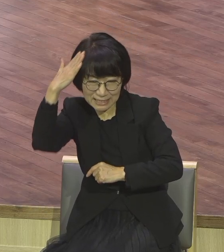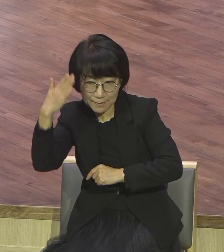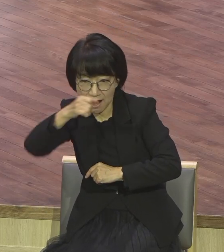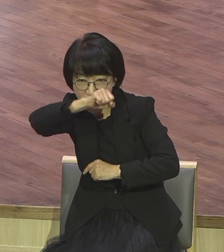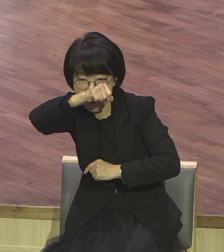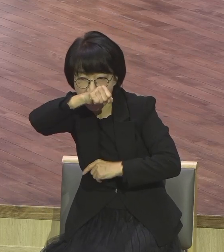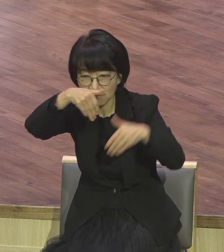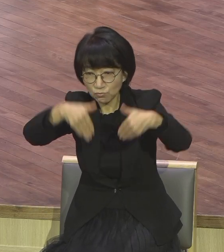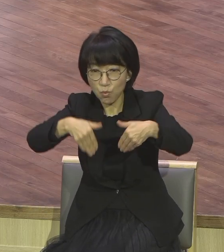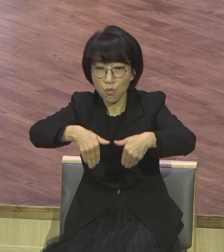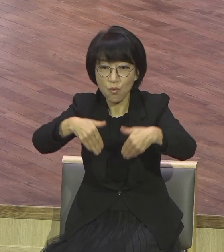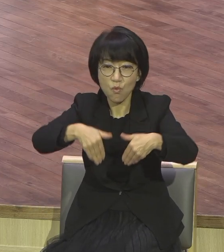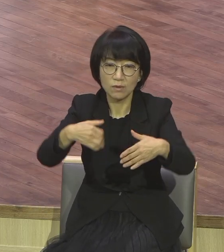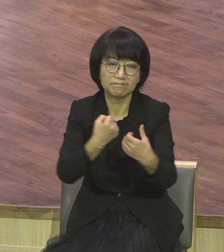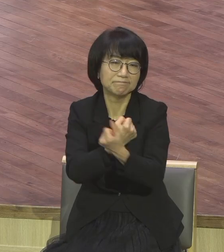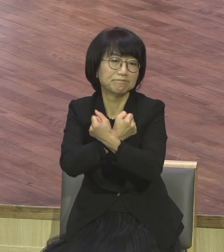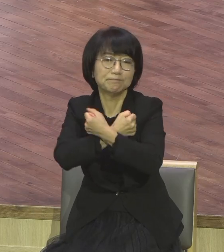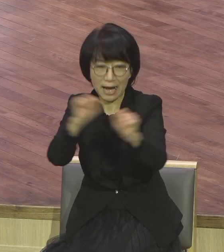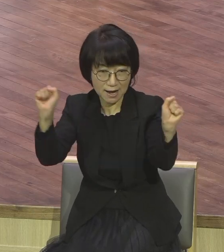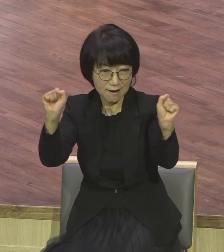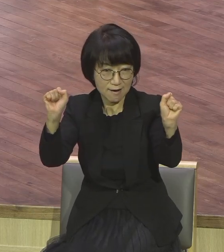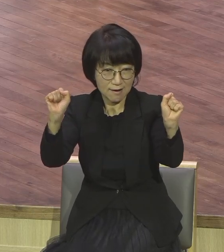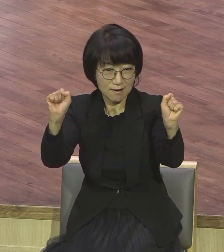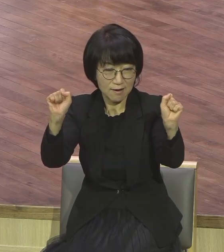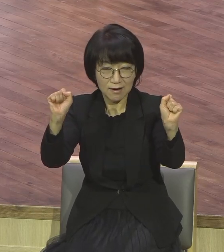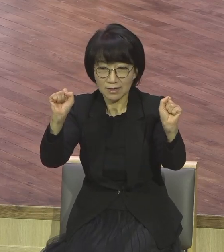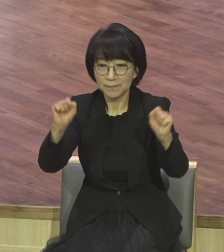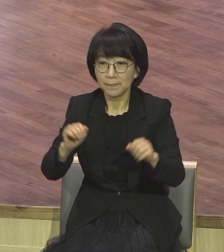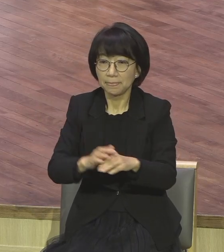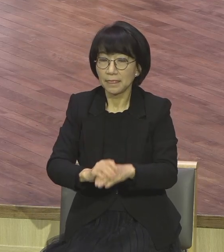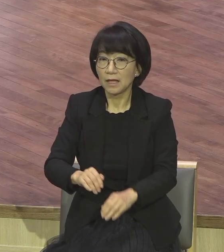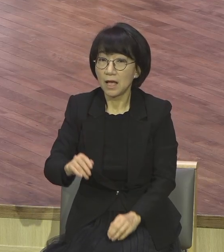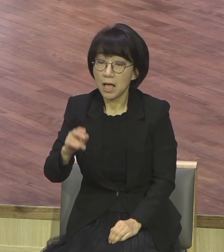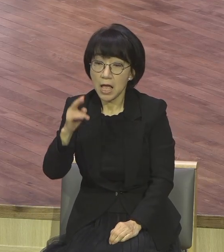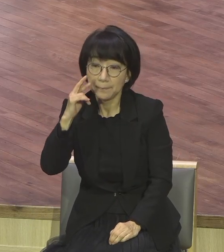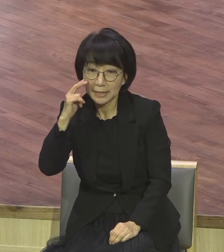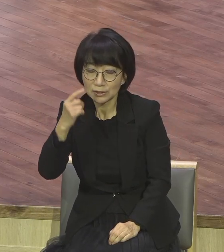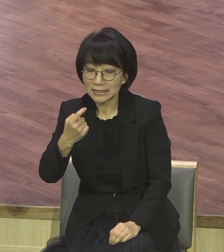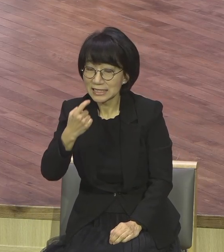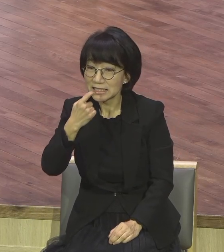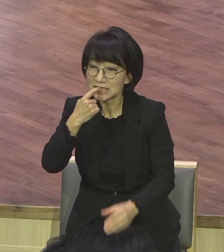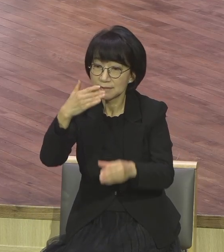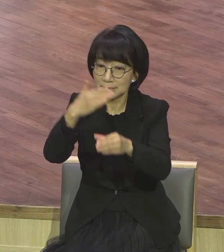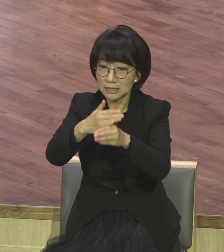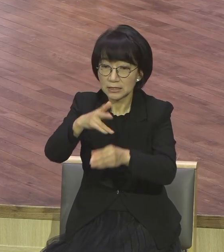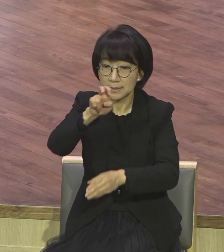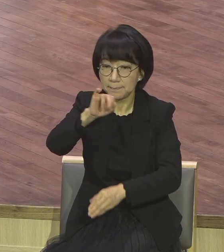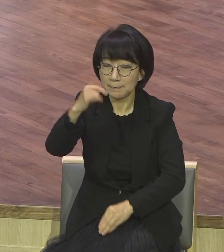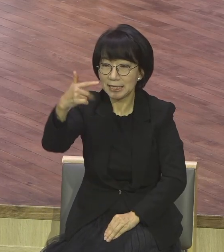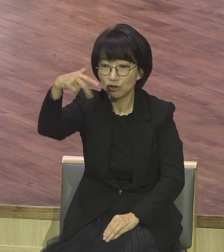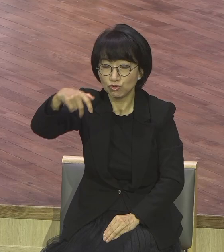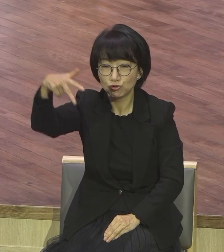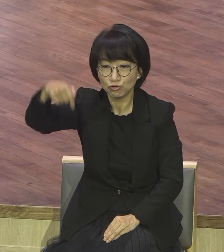흑인들을 다 해방시키는 그래서 미국의 민주주의 아버지라 그렇게 불러주잖아요. 링컨